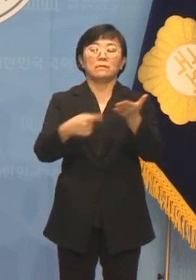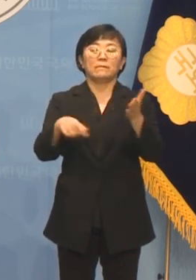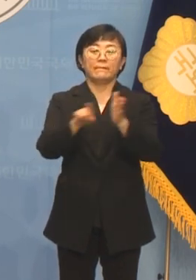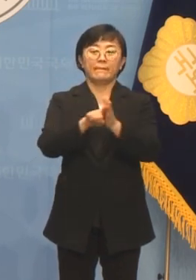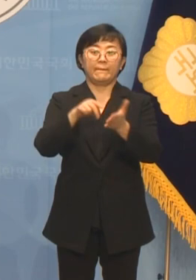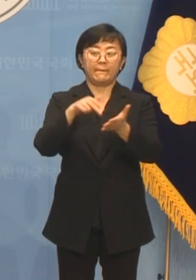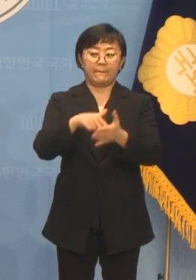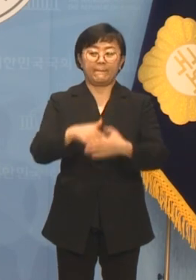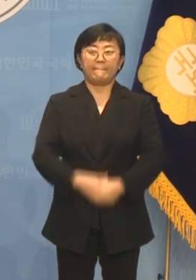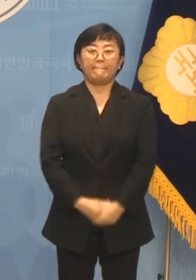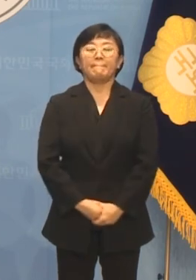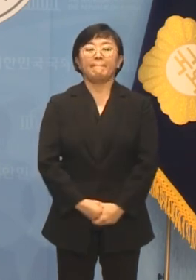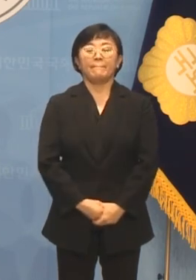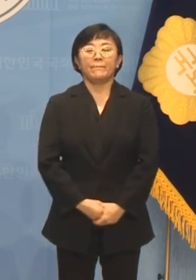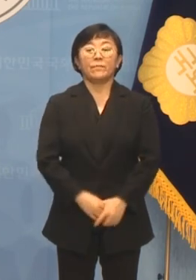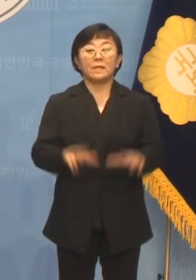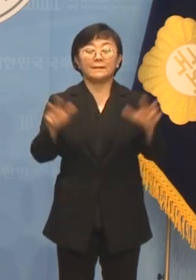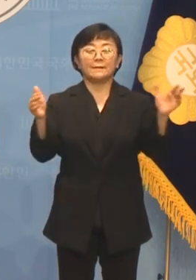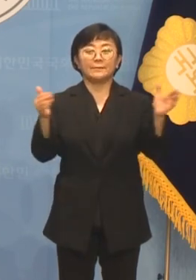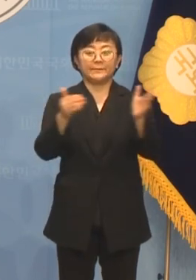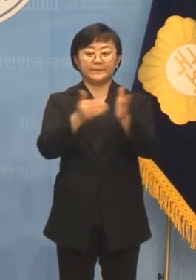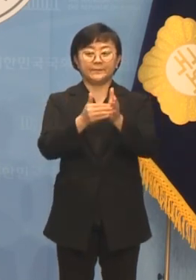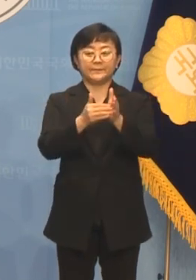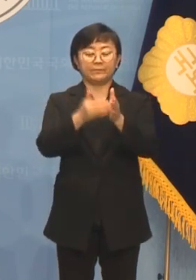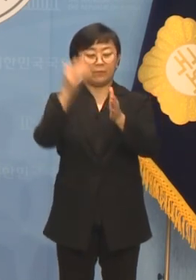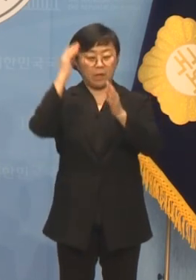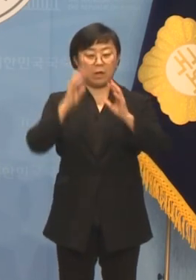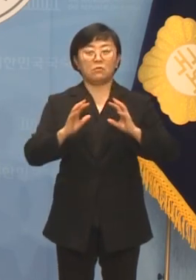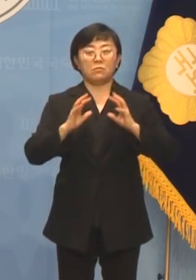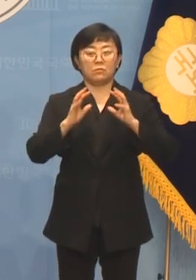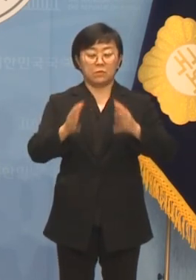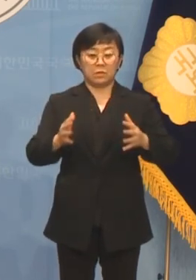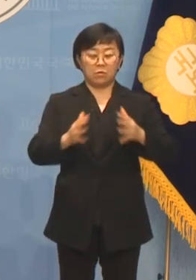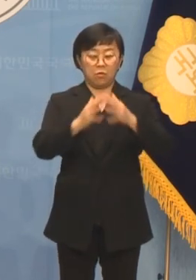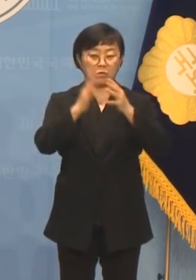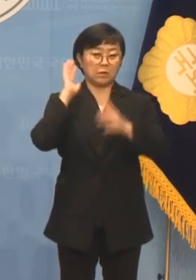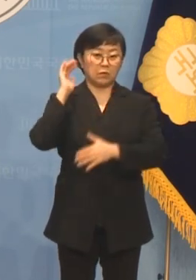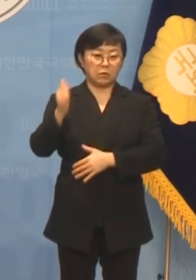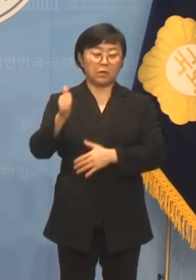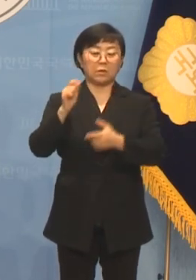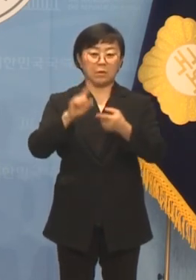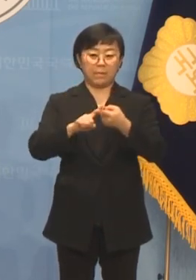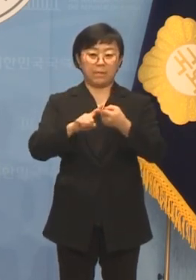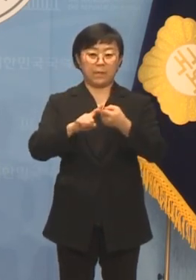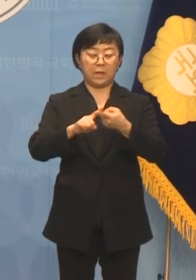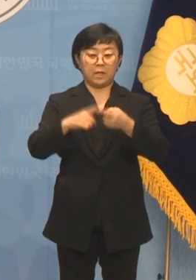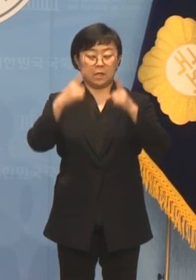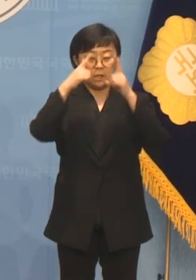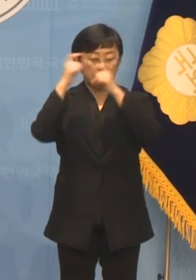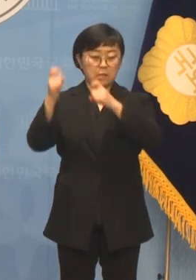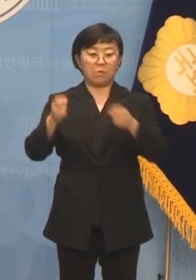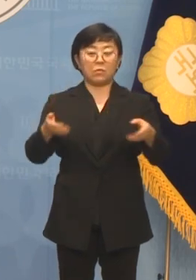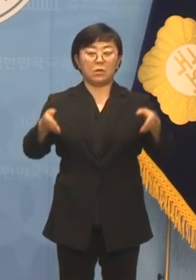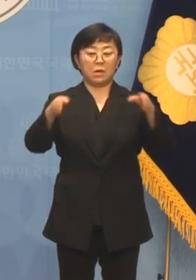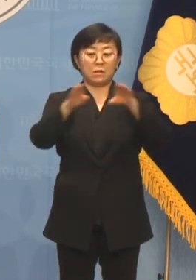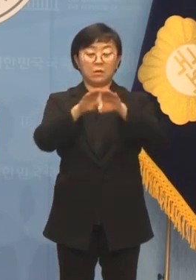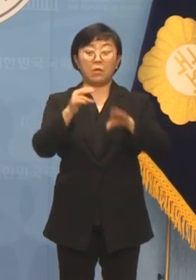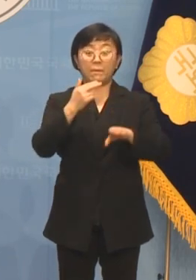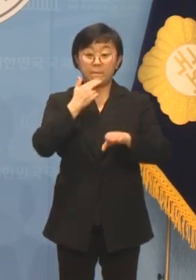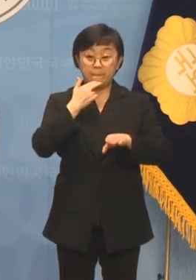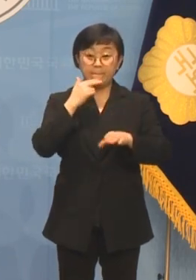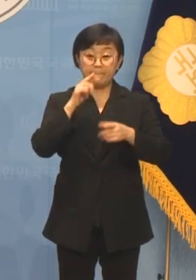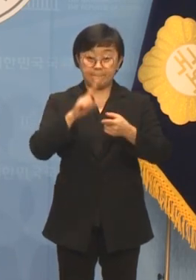지금까지 대한민국 건국 대통령에 대한 기념관이 없다는 사실